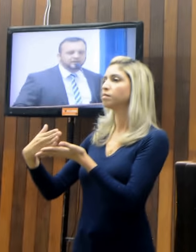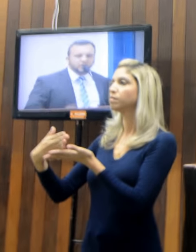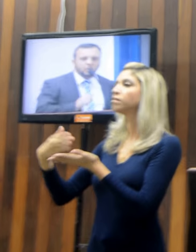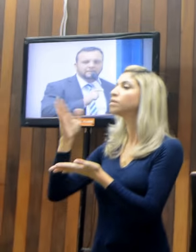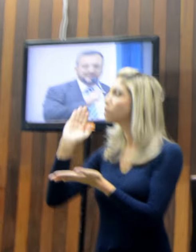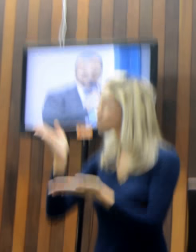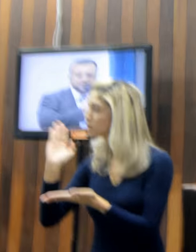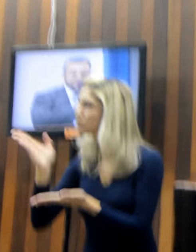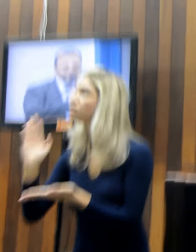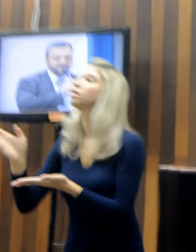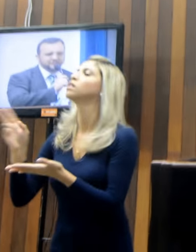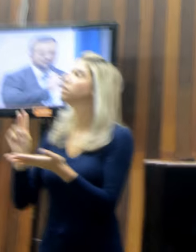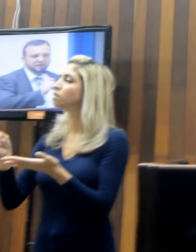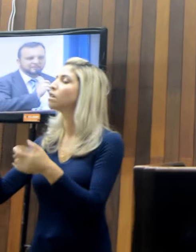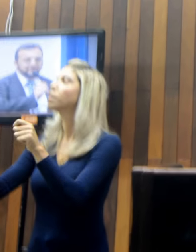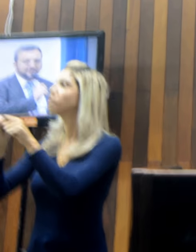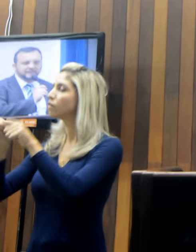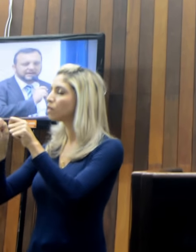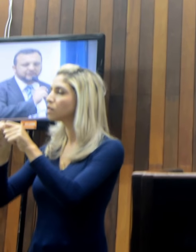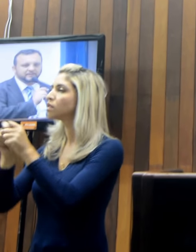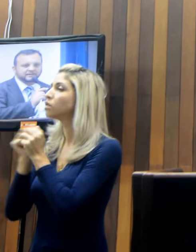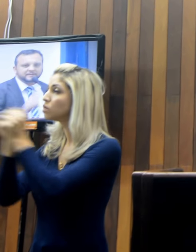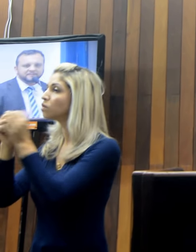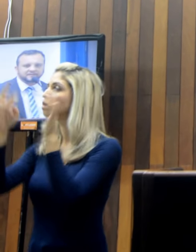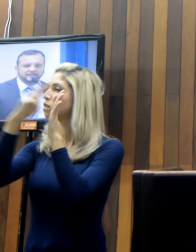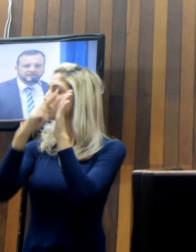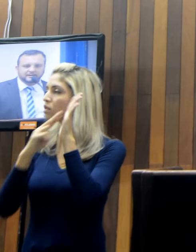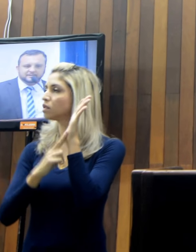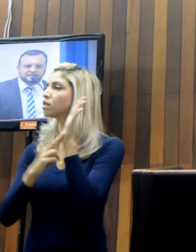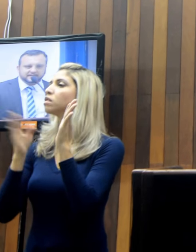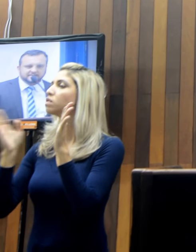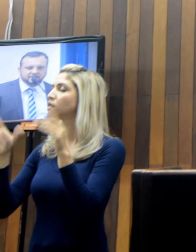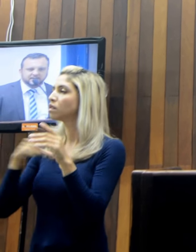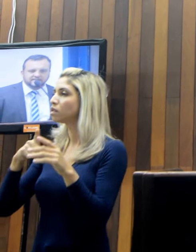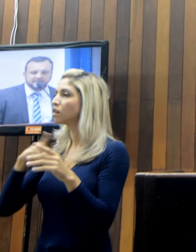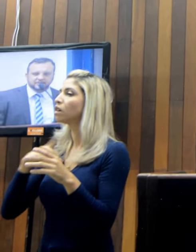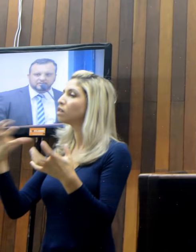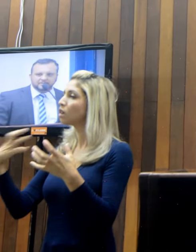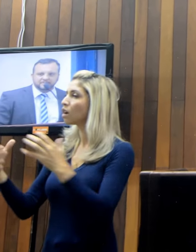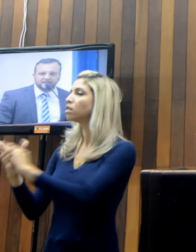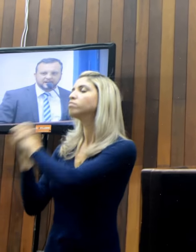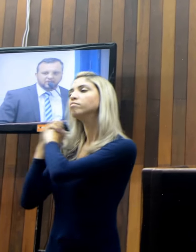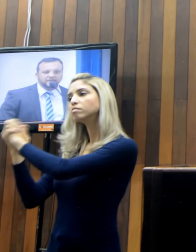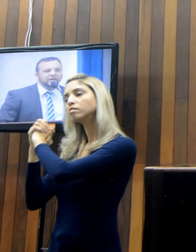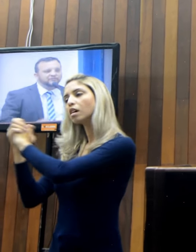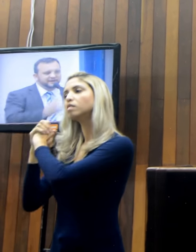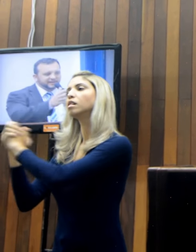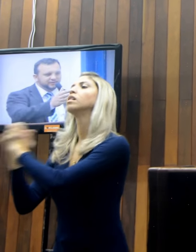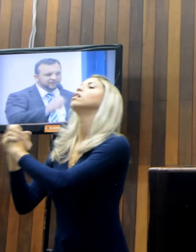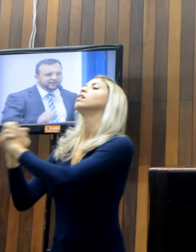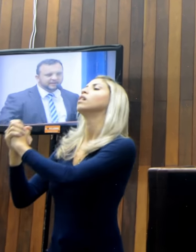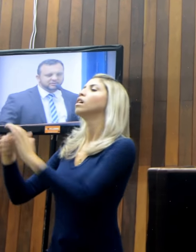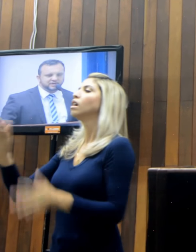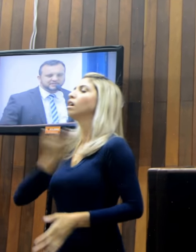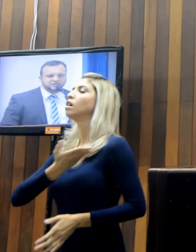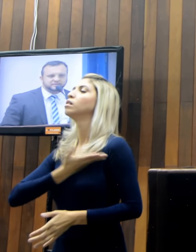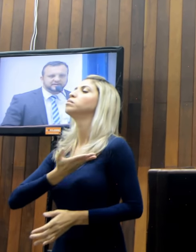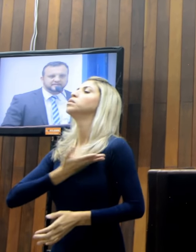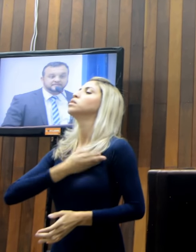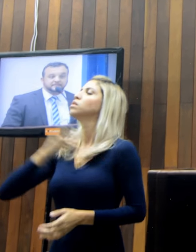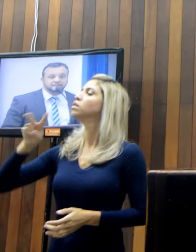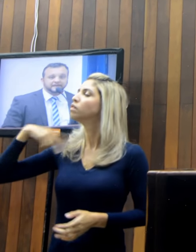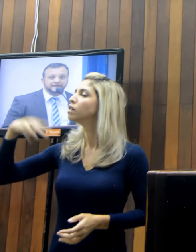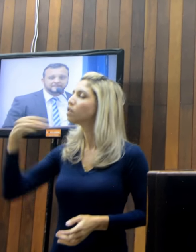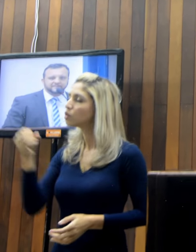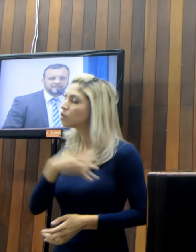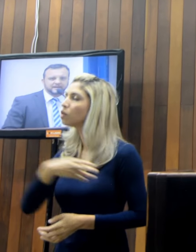O padrão que já foi implementado aqui, fazer a saudação ao neo-vereador Nenel Jardim Esperança